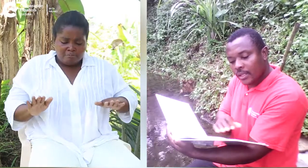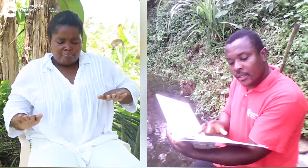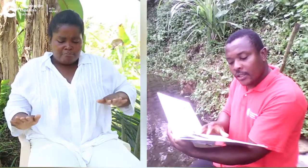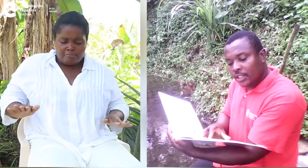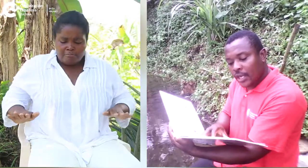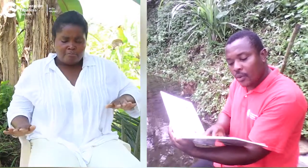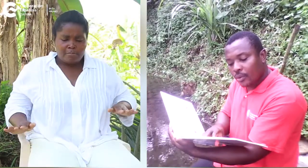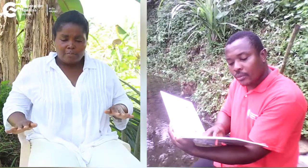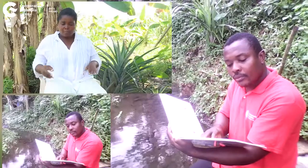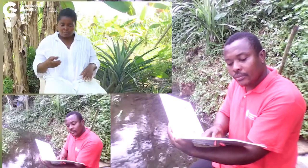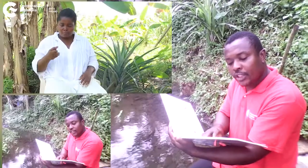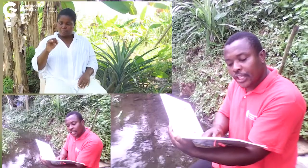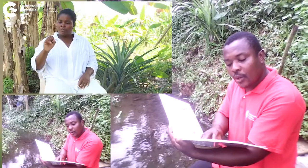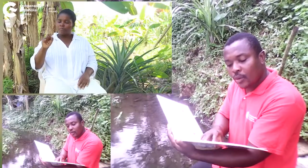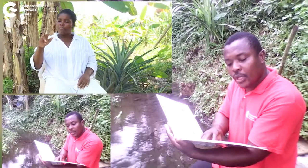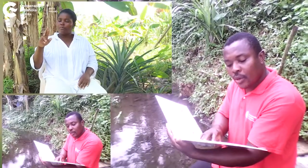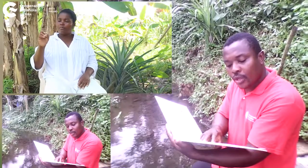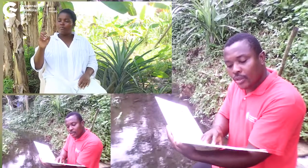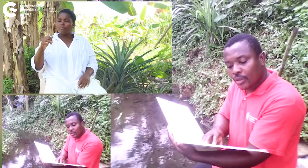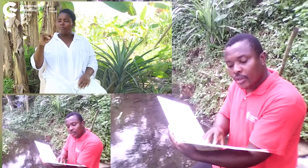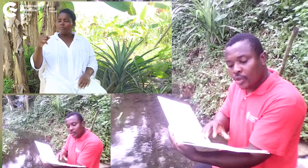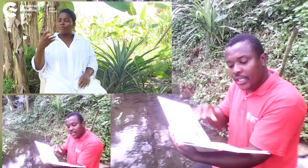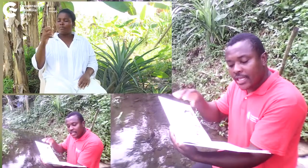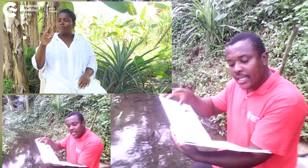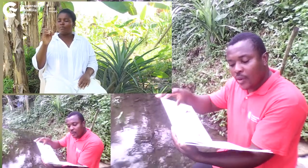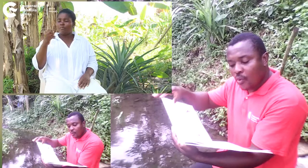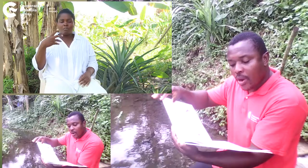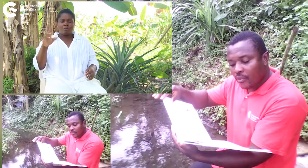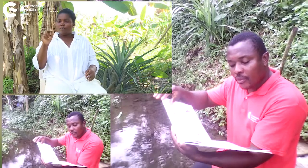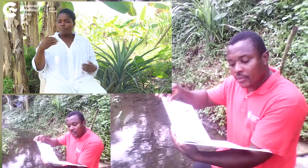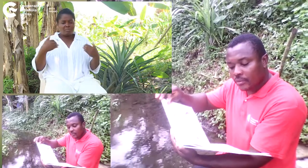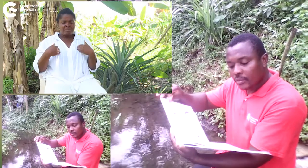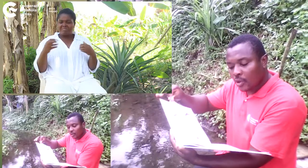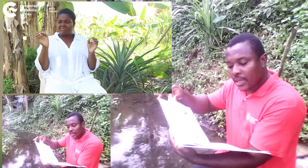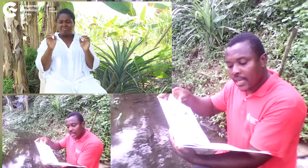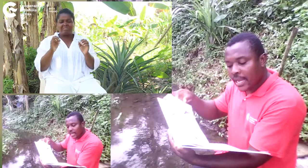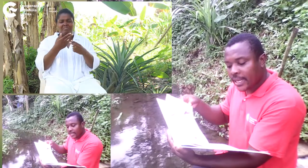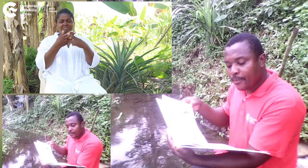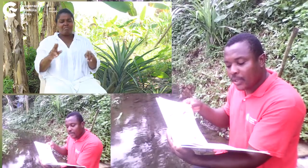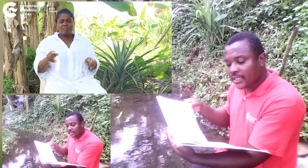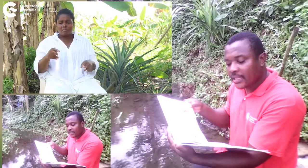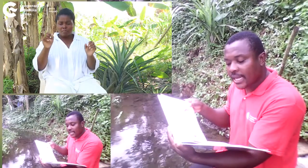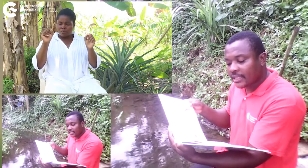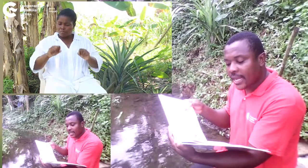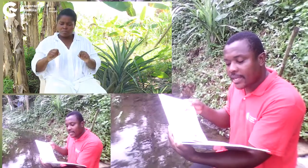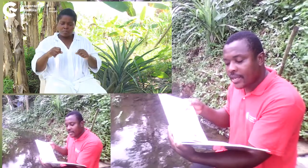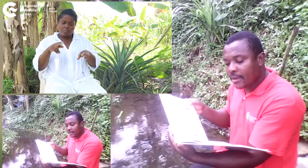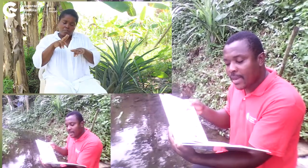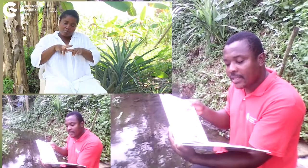Ciro, Silo y Roy no tenían ningún huevo sobre el que poder sentarse y mantener